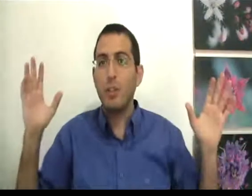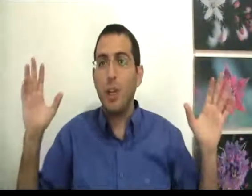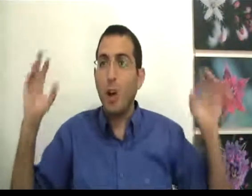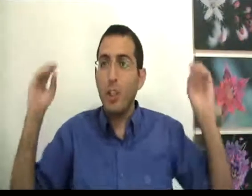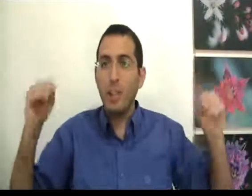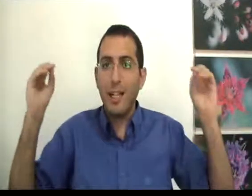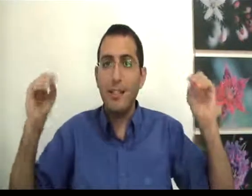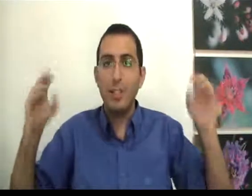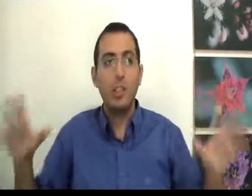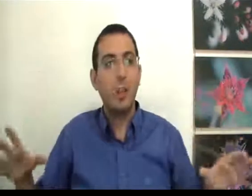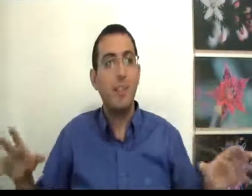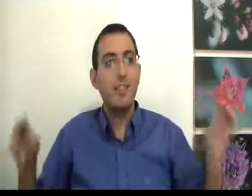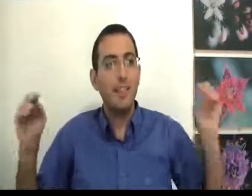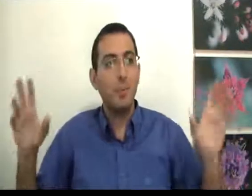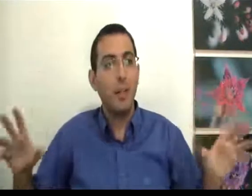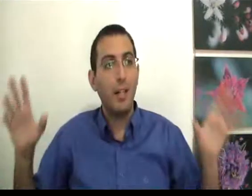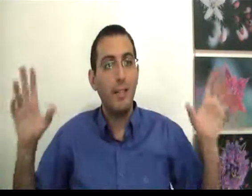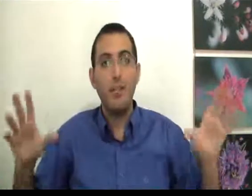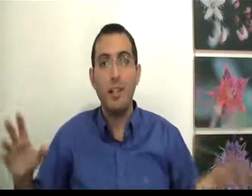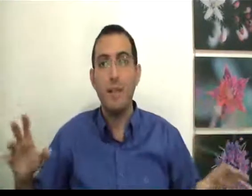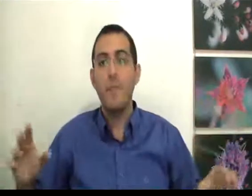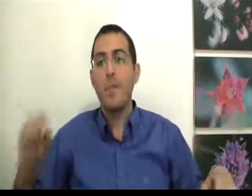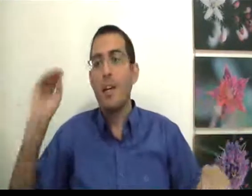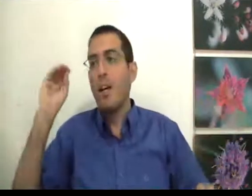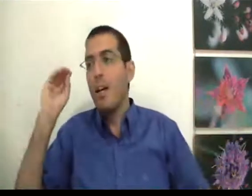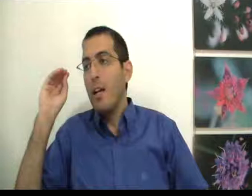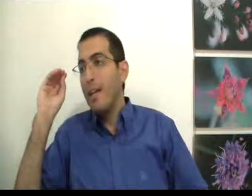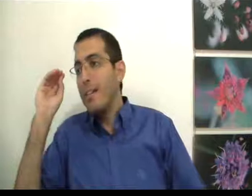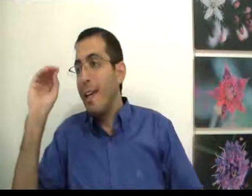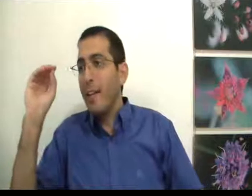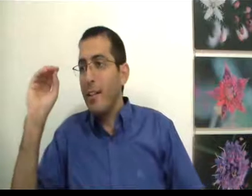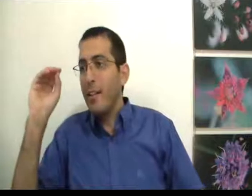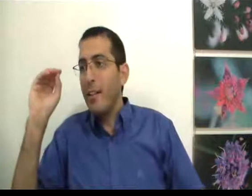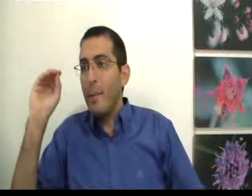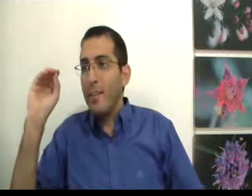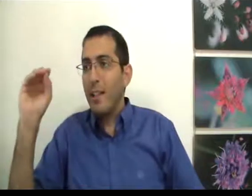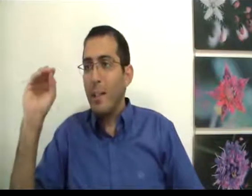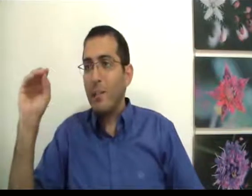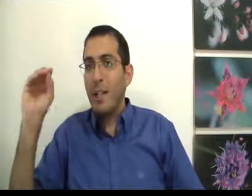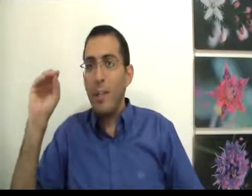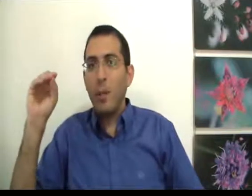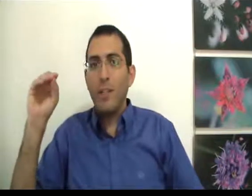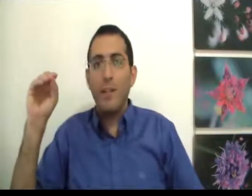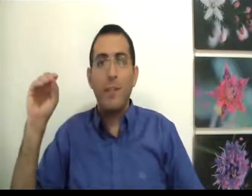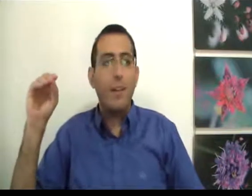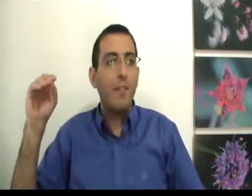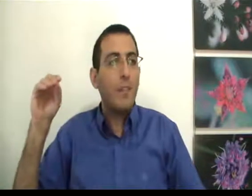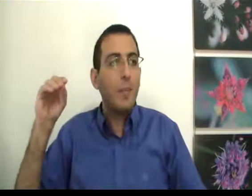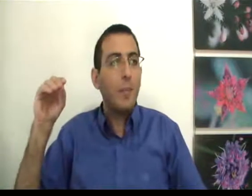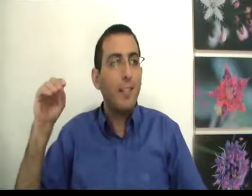העונש שלך זה שאתה לא אמיתי זה עצמו הסבל תהיה אמיתי עם עצמך בכל דבר ודבר ולהיות אמיתי